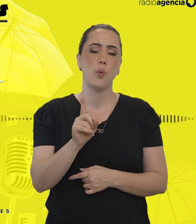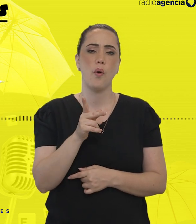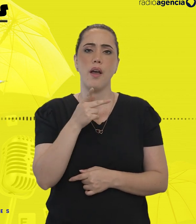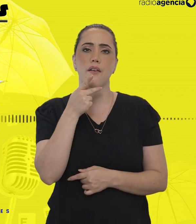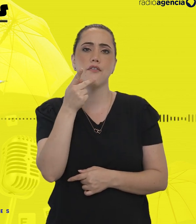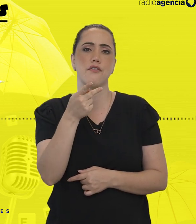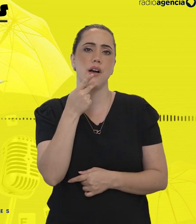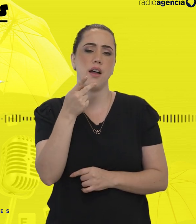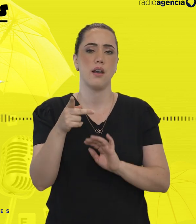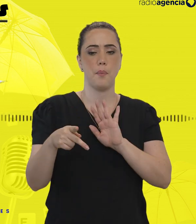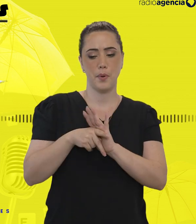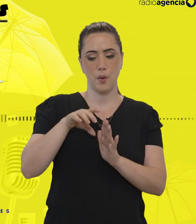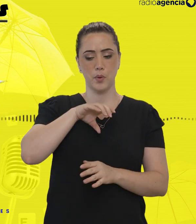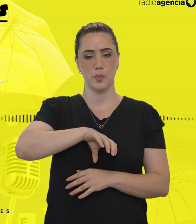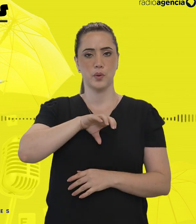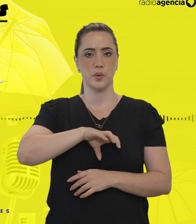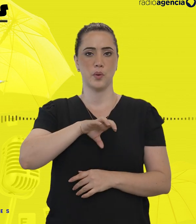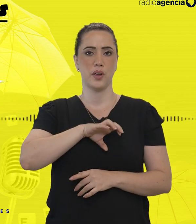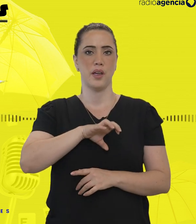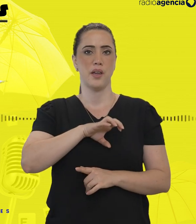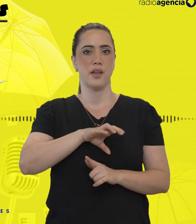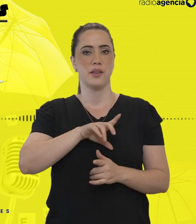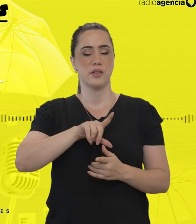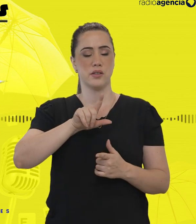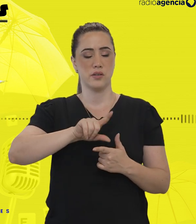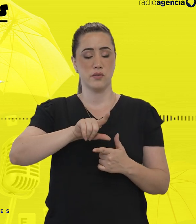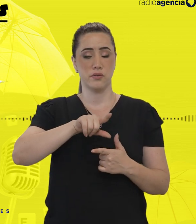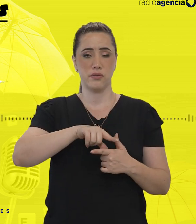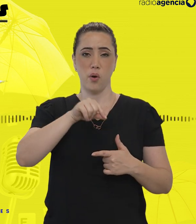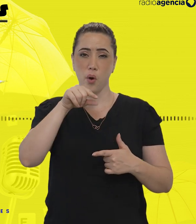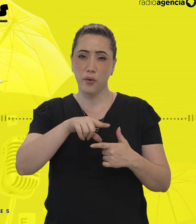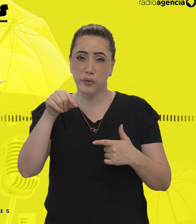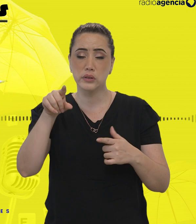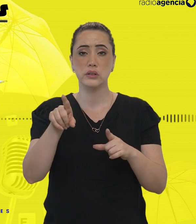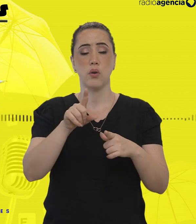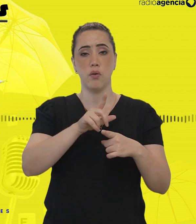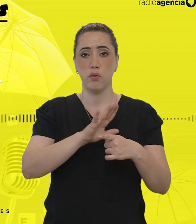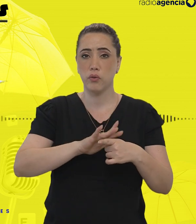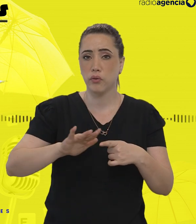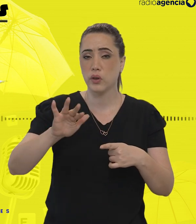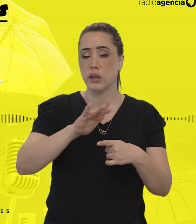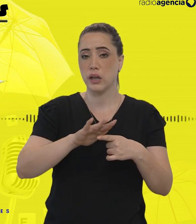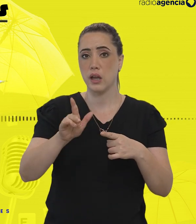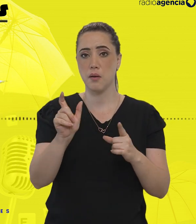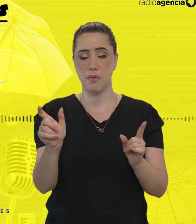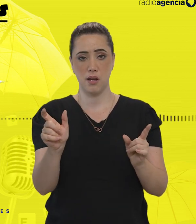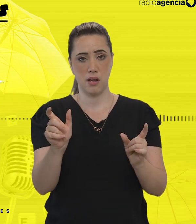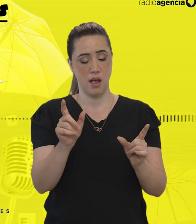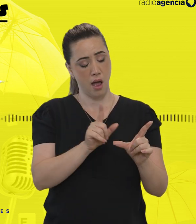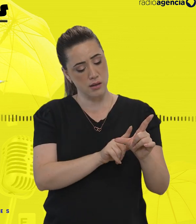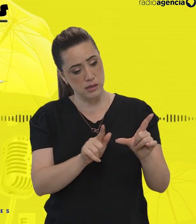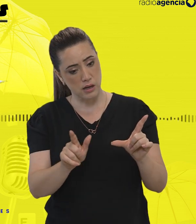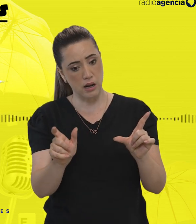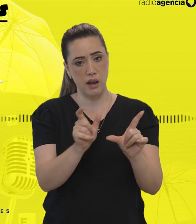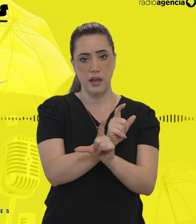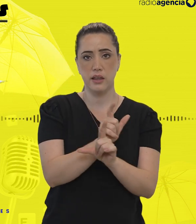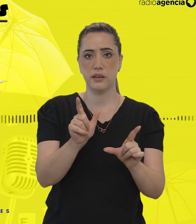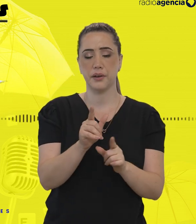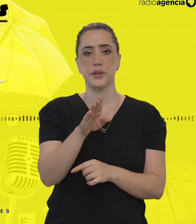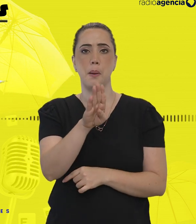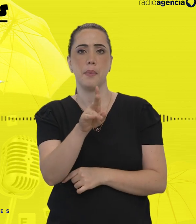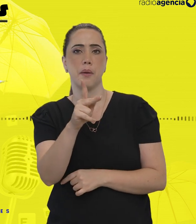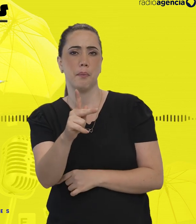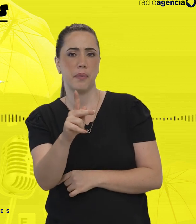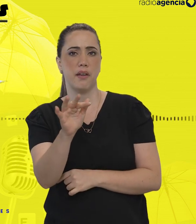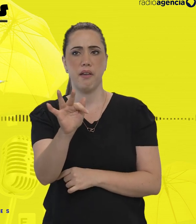lusitano. Foi com os fonemas, o jeito de escrever, a combinação das letras e por aí vai. Bote ou pote, paca